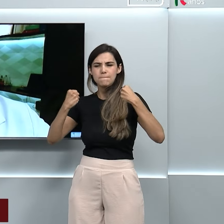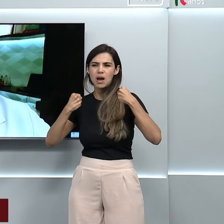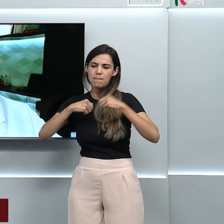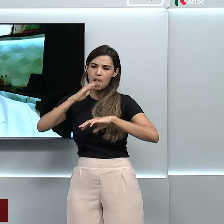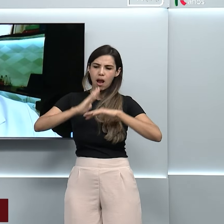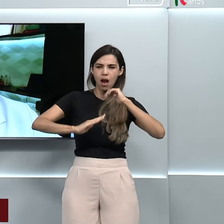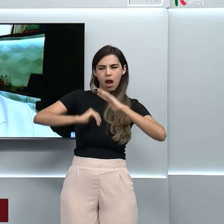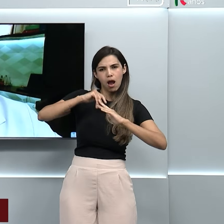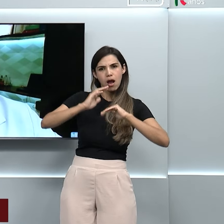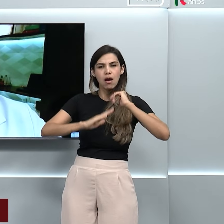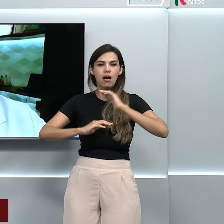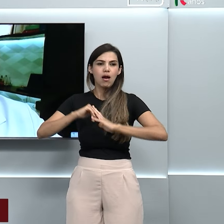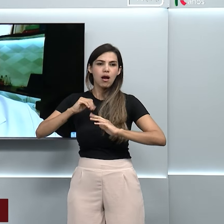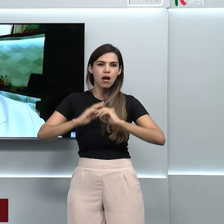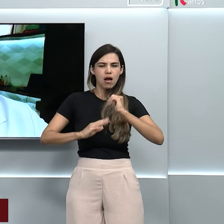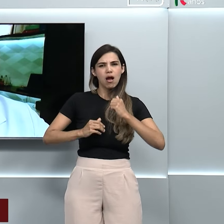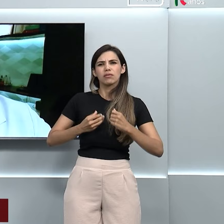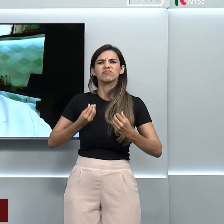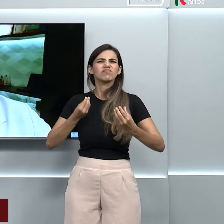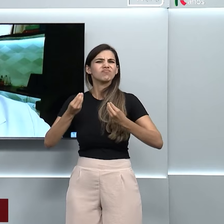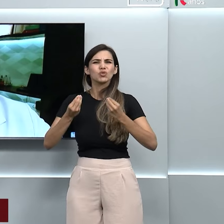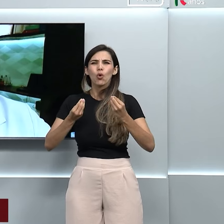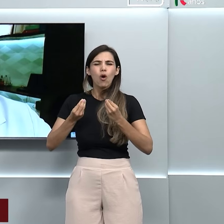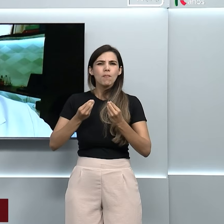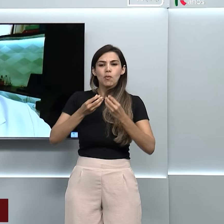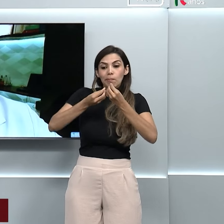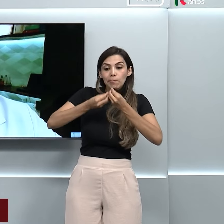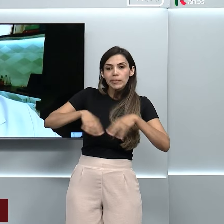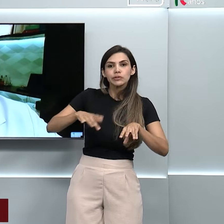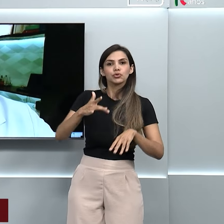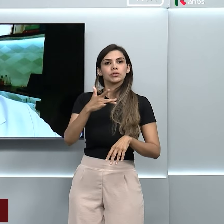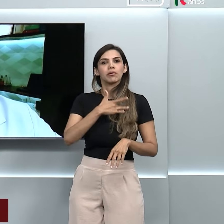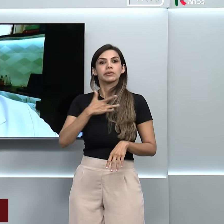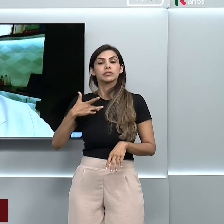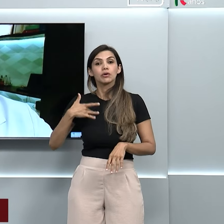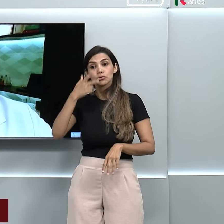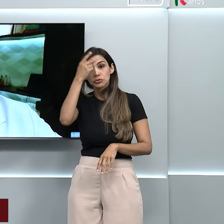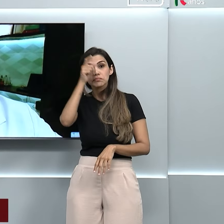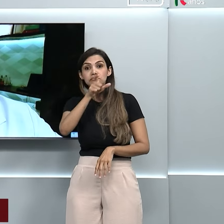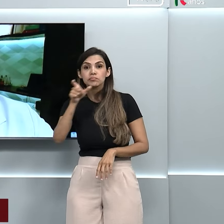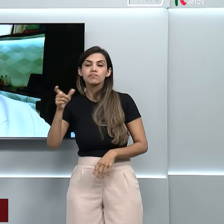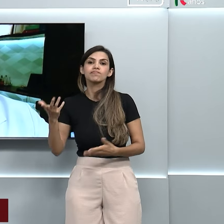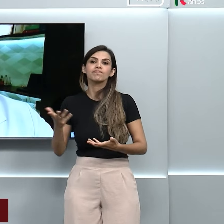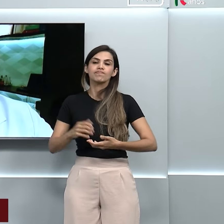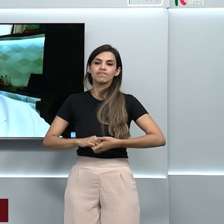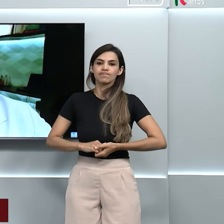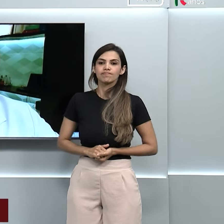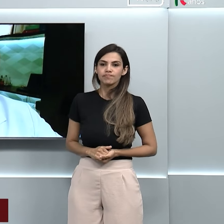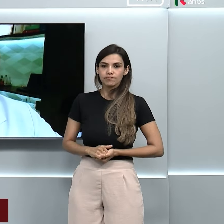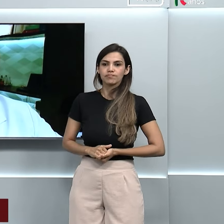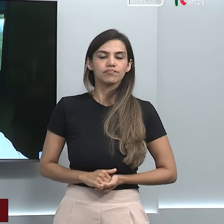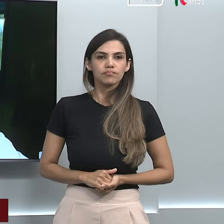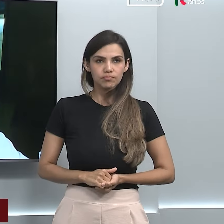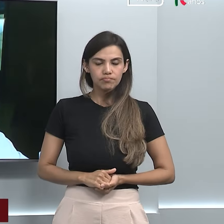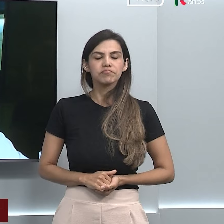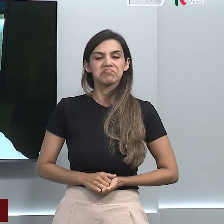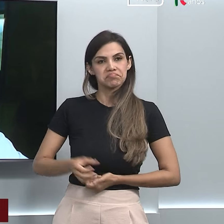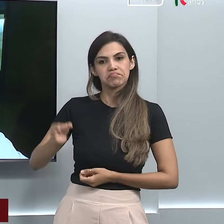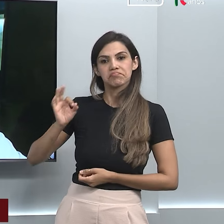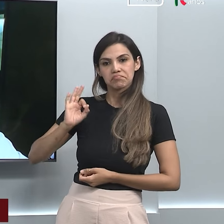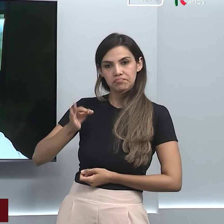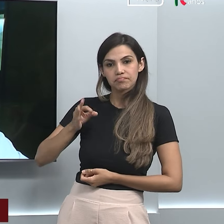esportivas, o que que isso pode acarretar pra saúde dessas pessoas? Muito bem colocado.